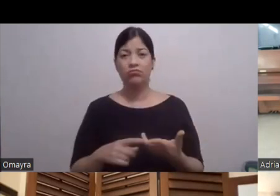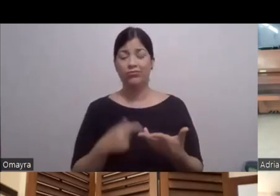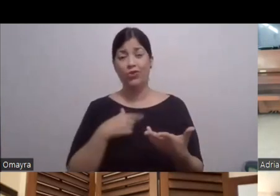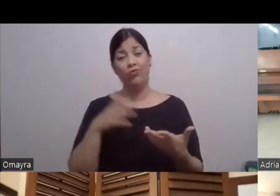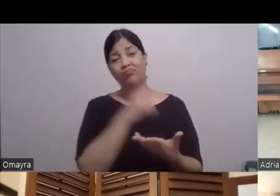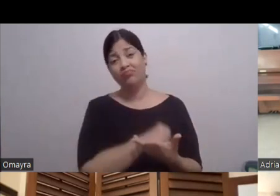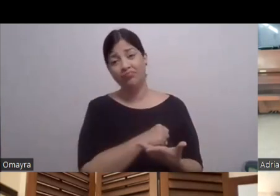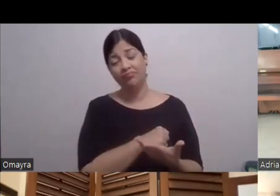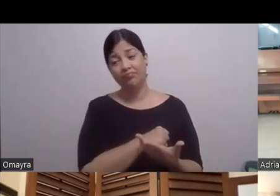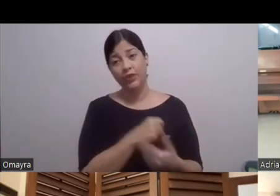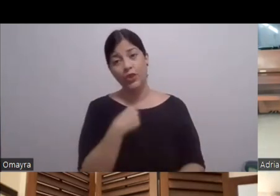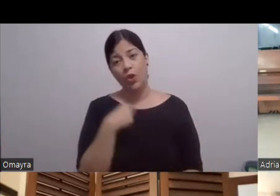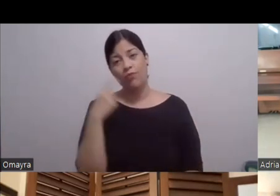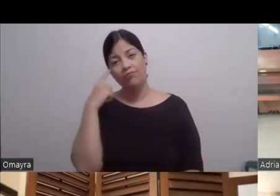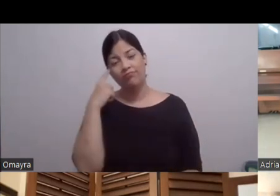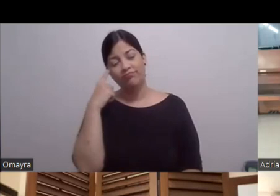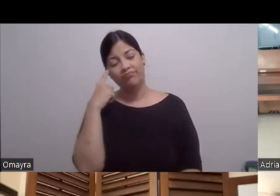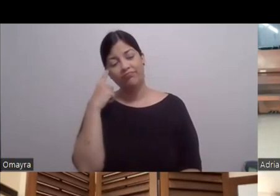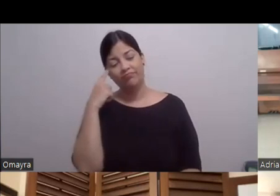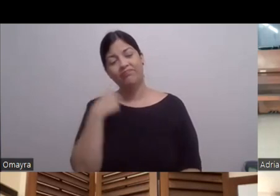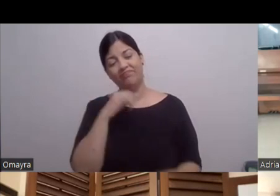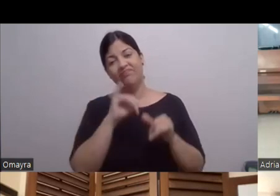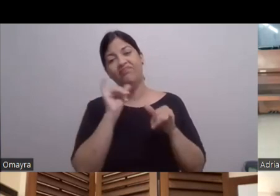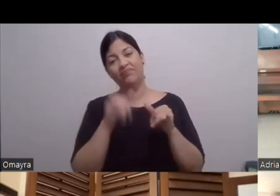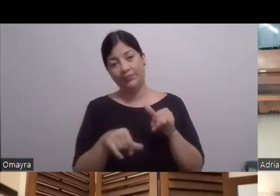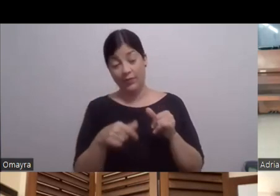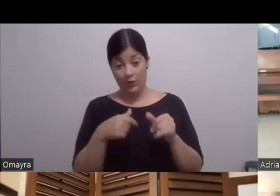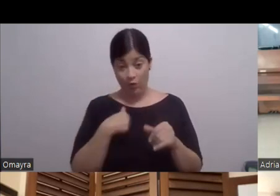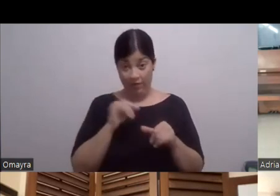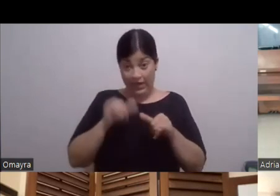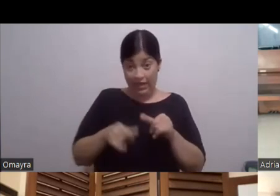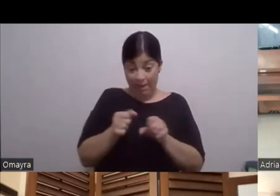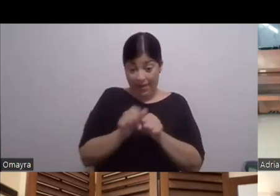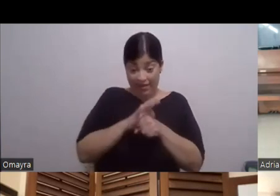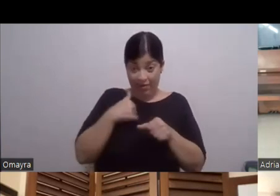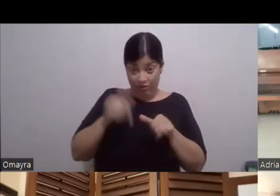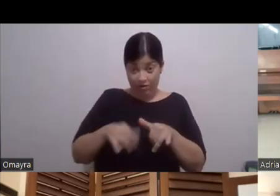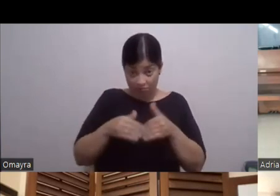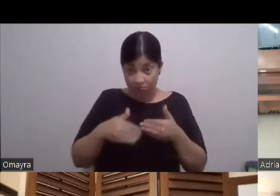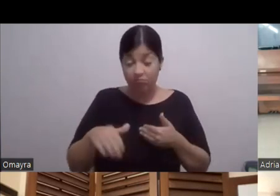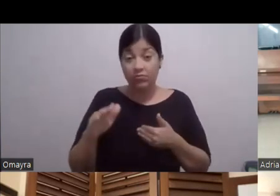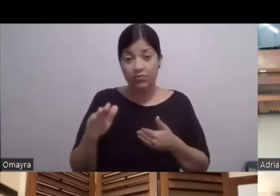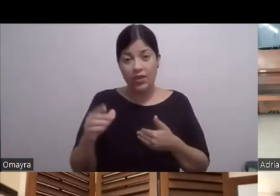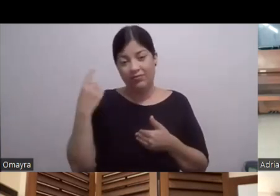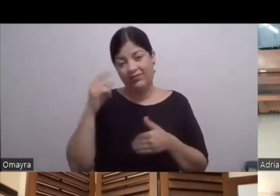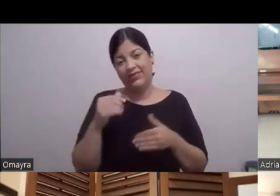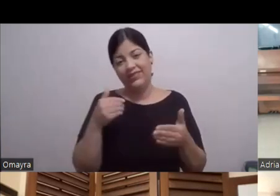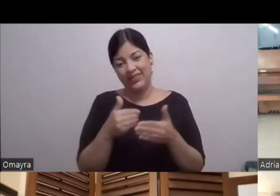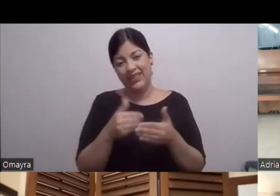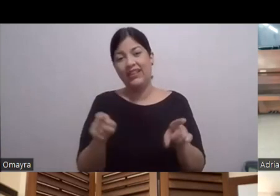Dije Déjame quedarme Llevo ya desde la pandemia Aquí Entonces déjame quedarme Porque Pues hay que uno Estar cerca Para también En estas edades Que son unas edades Un poquito